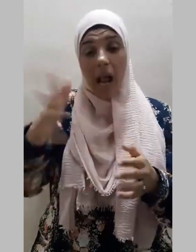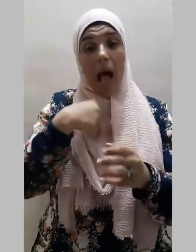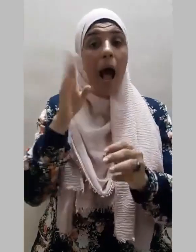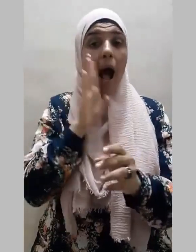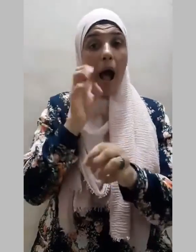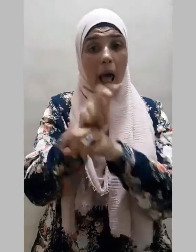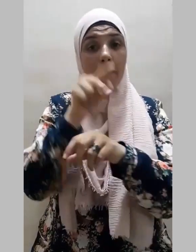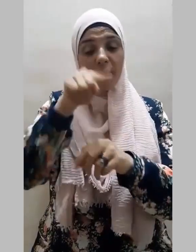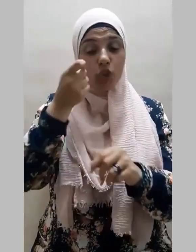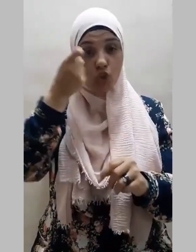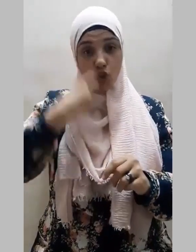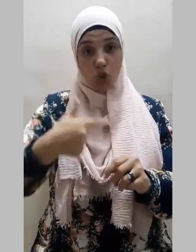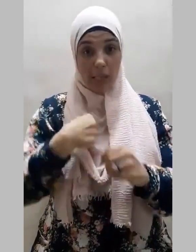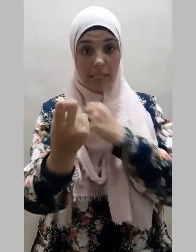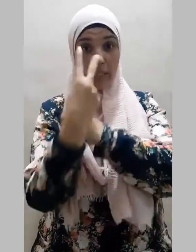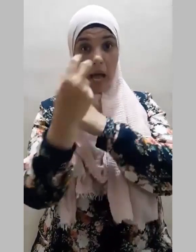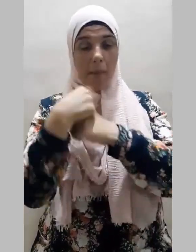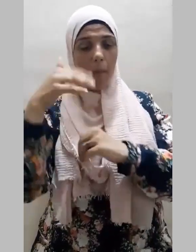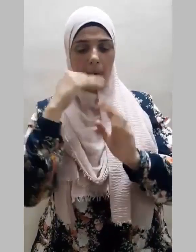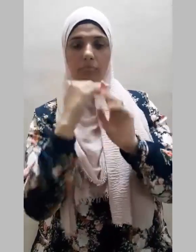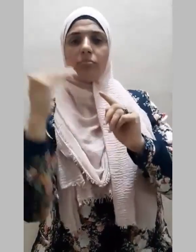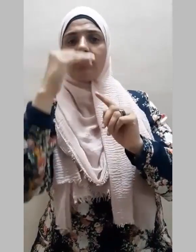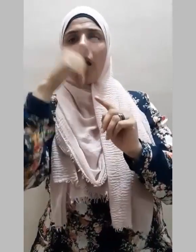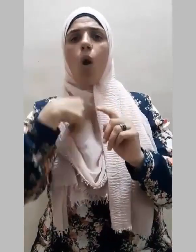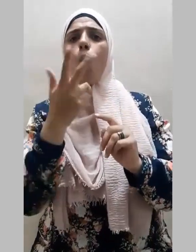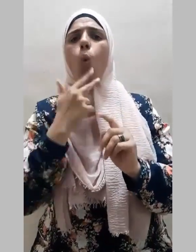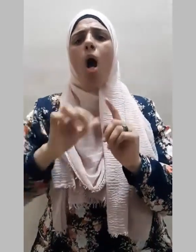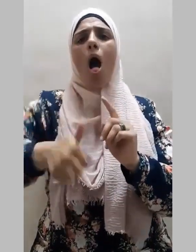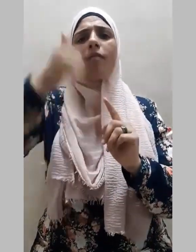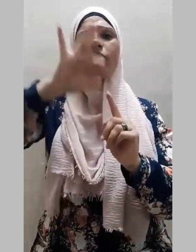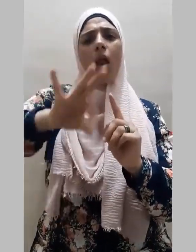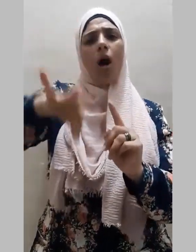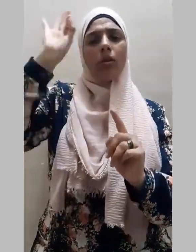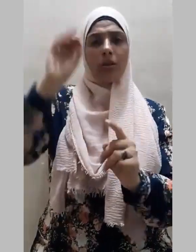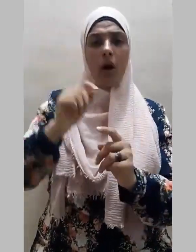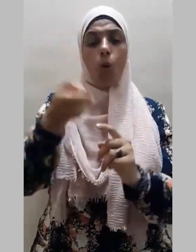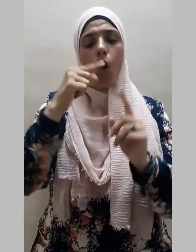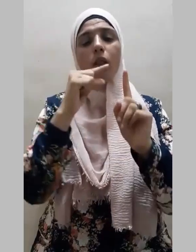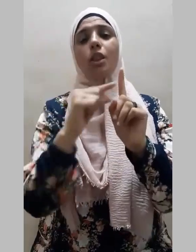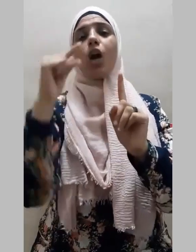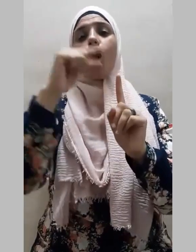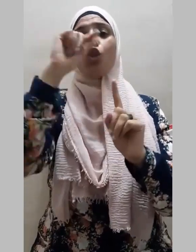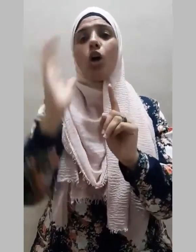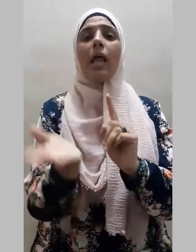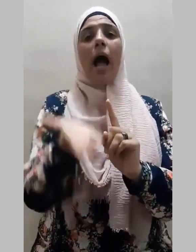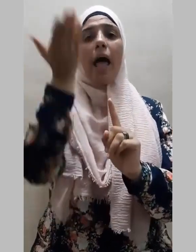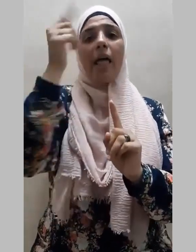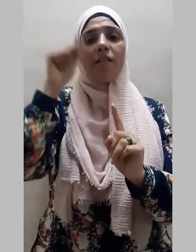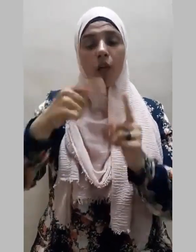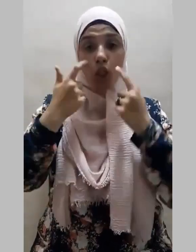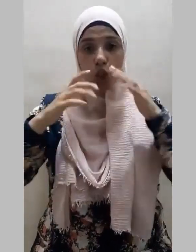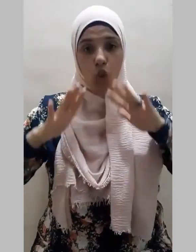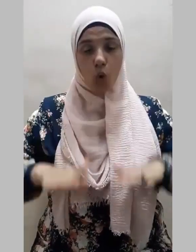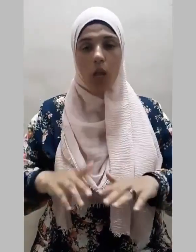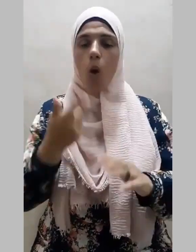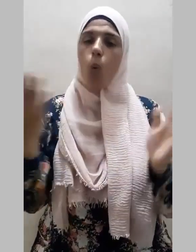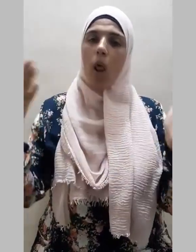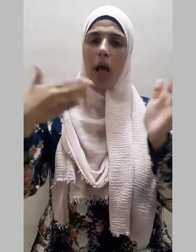بصاحبه منازل الأخيار والدرجات العالية في الدنيا والآخرة